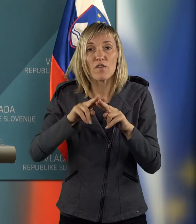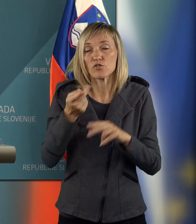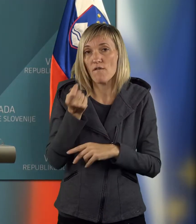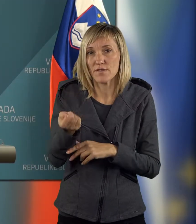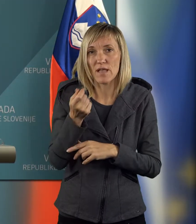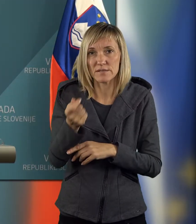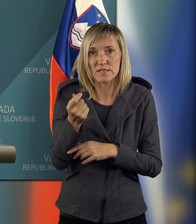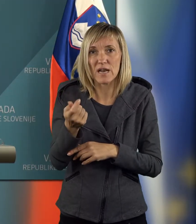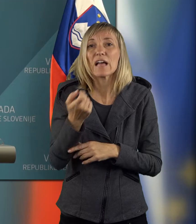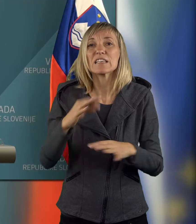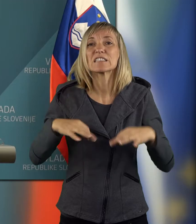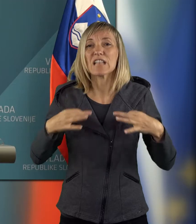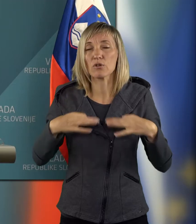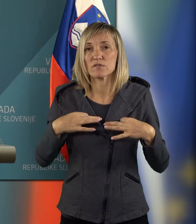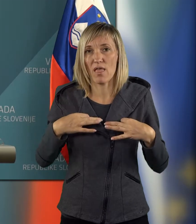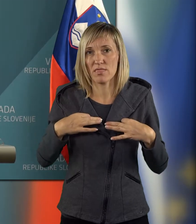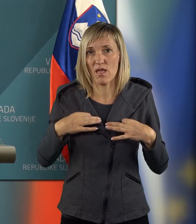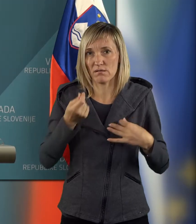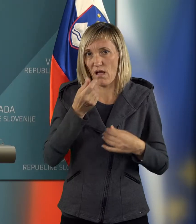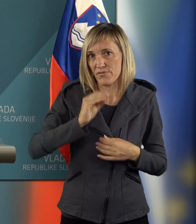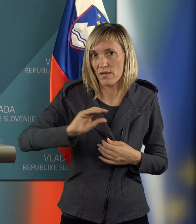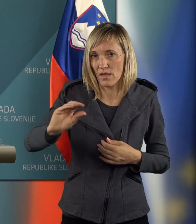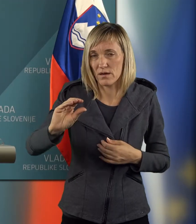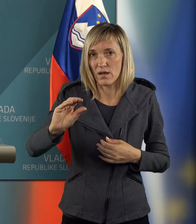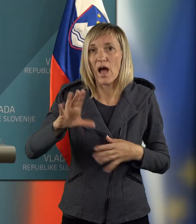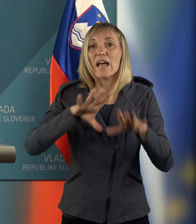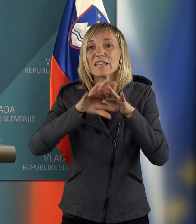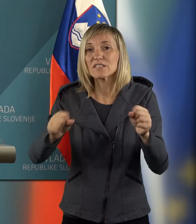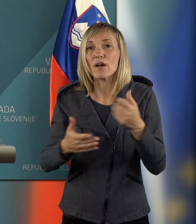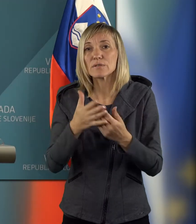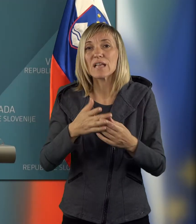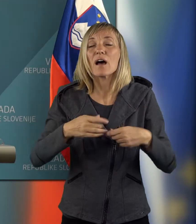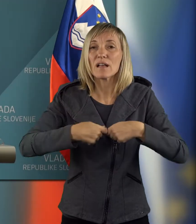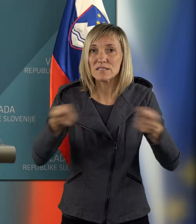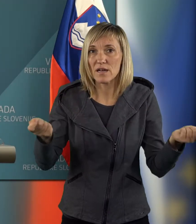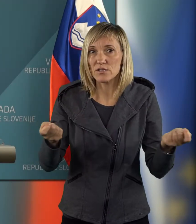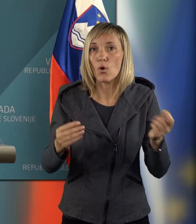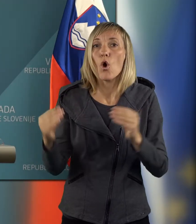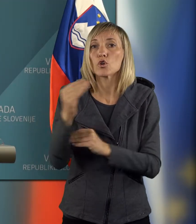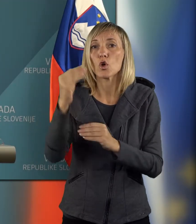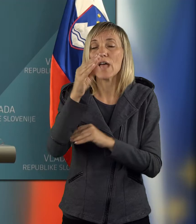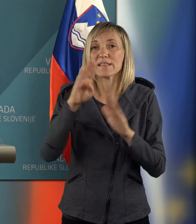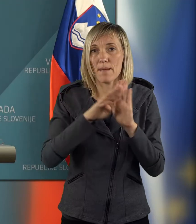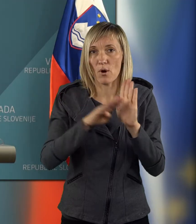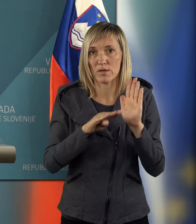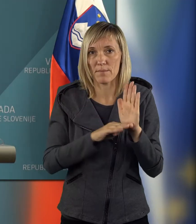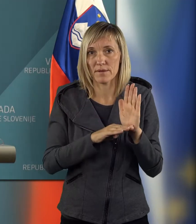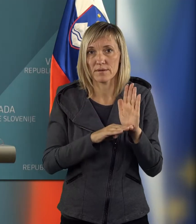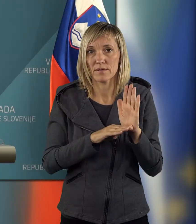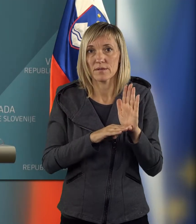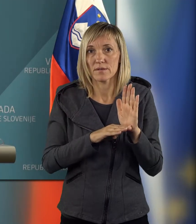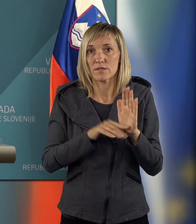del financiranja zdravstvene blagajne izvajal z dodeljevanjem dodatnih programov.